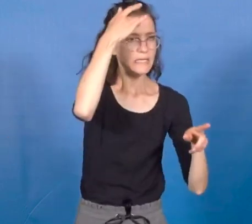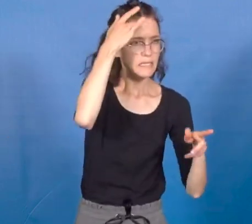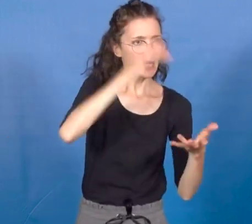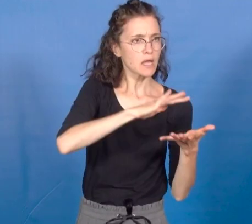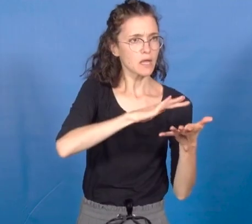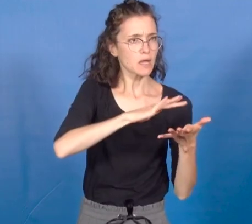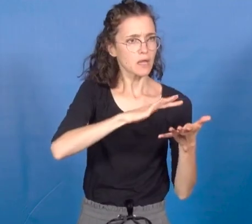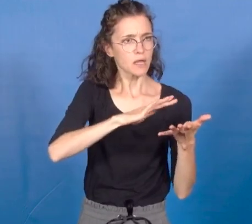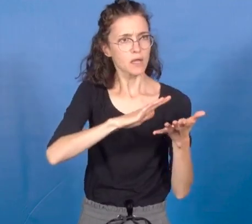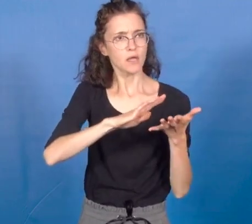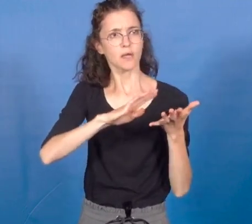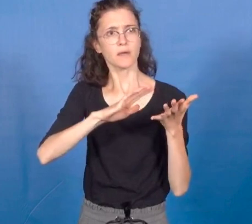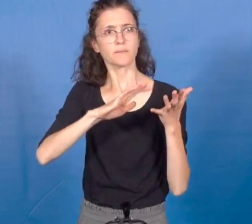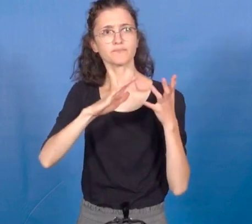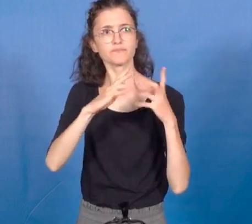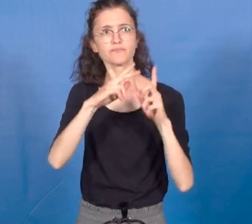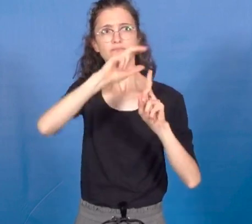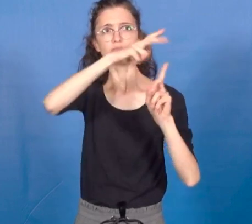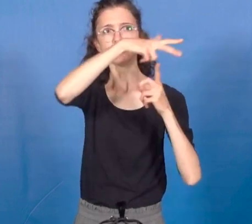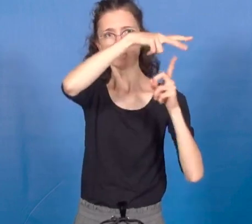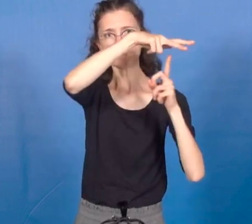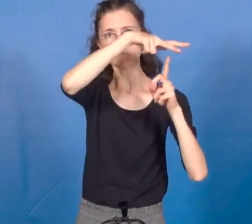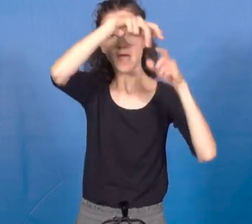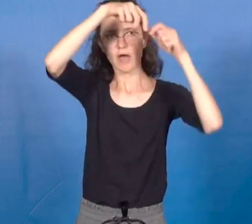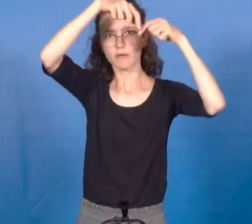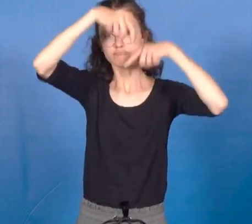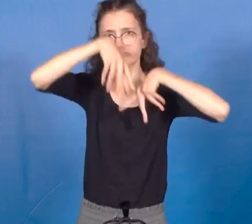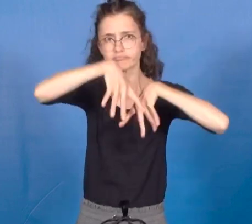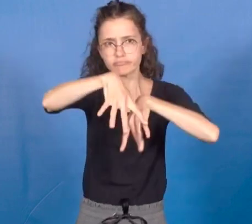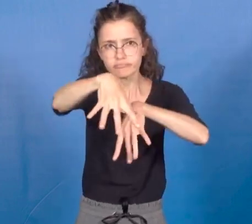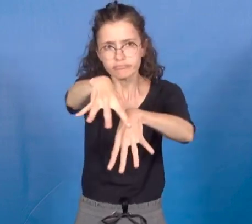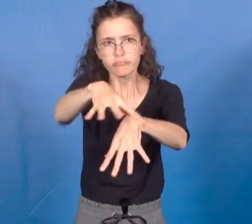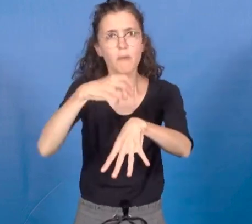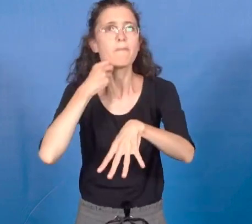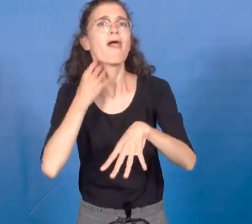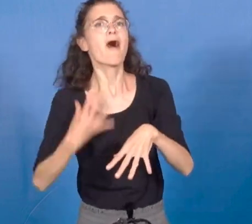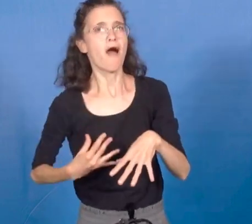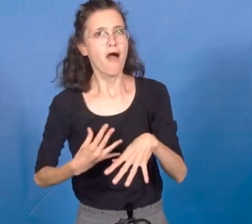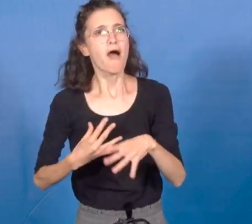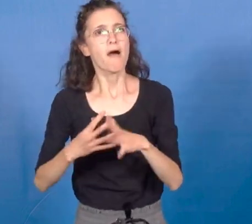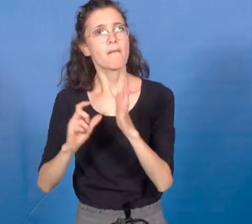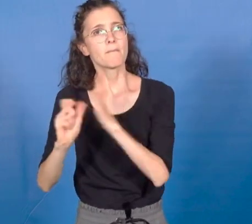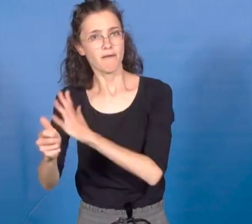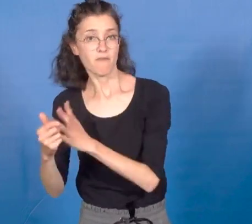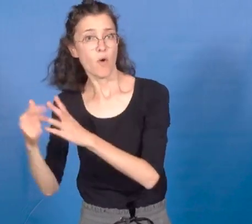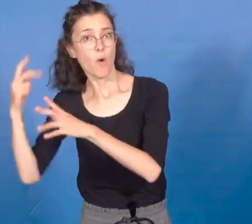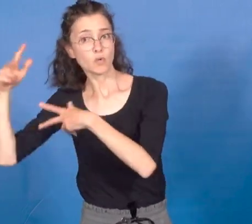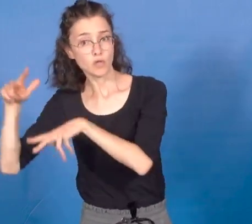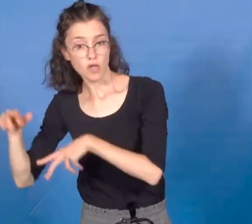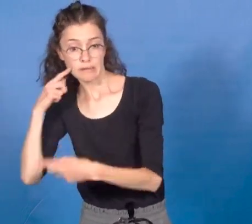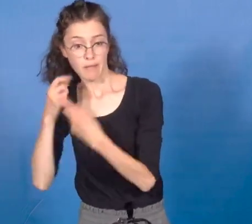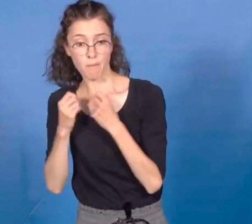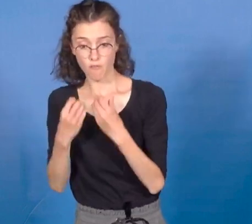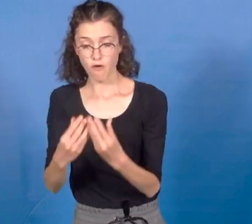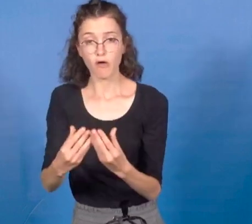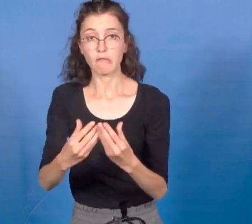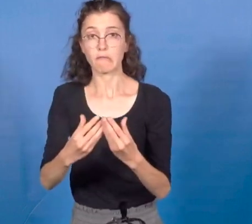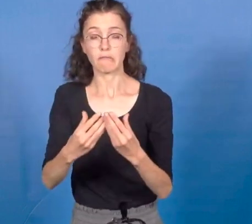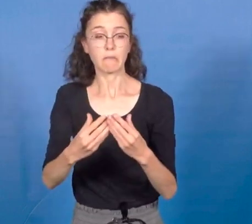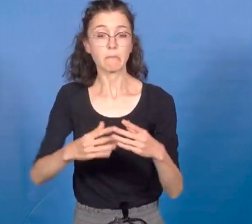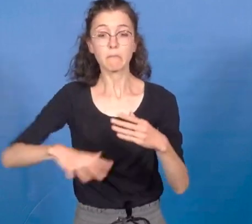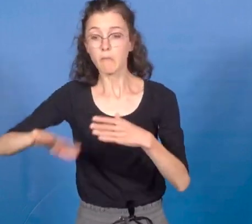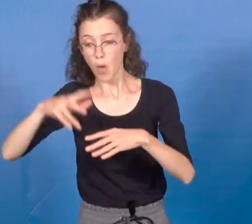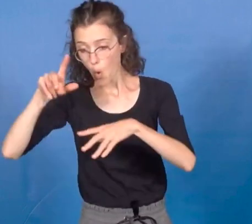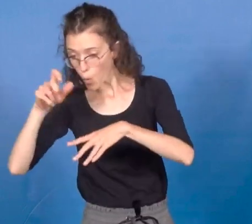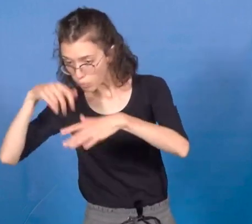des pollutions des milieux et la mort de nombreux organismes aquatiques. En 2019 et en 2020,